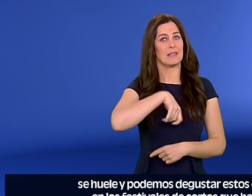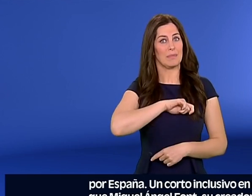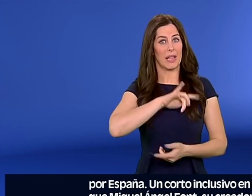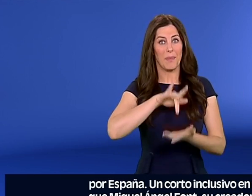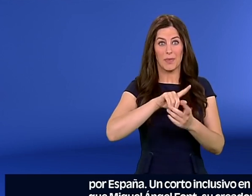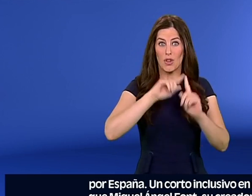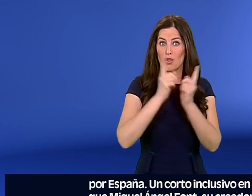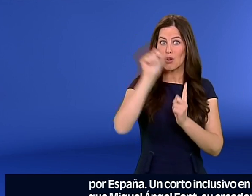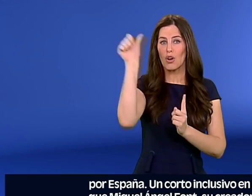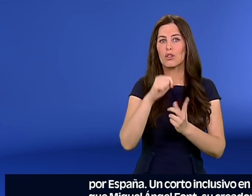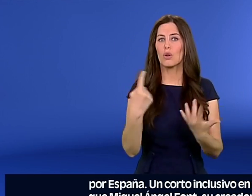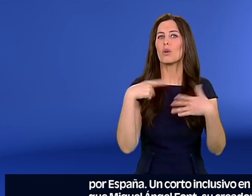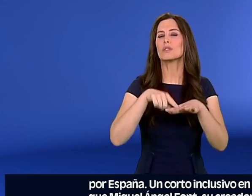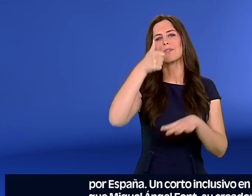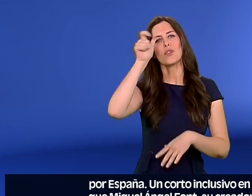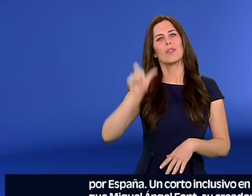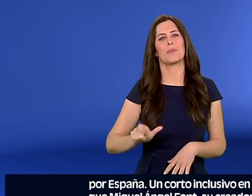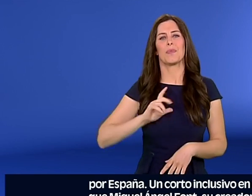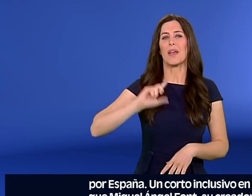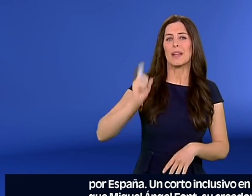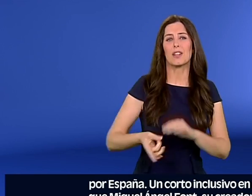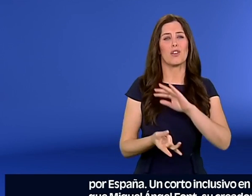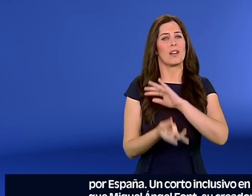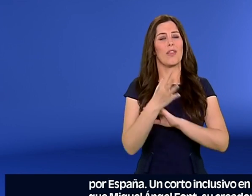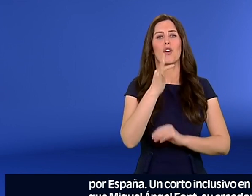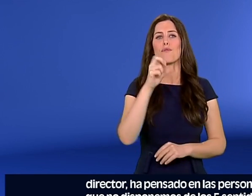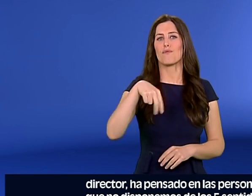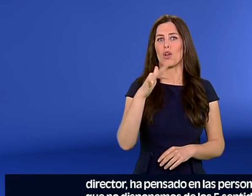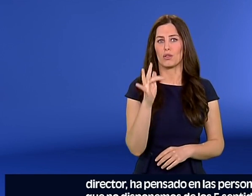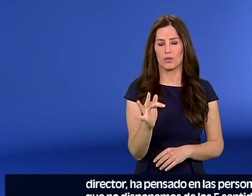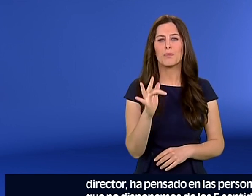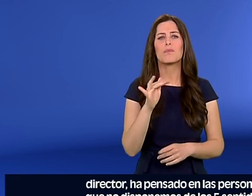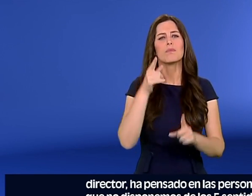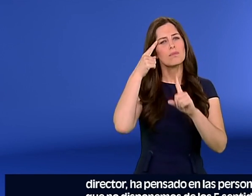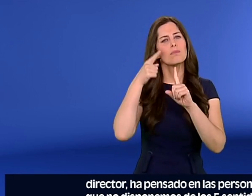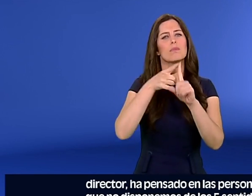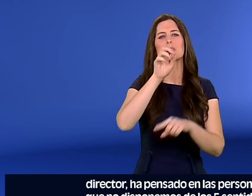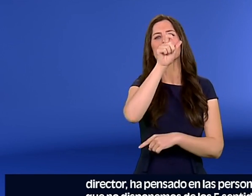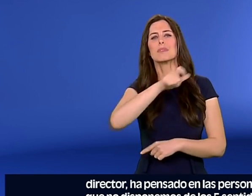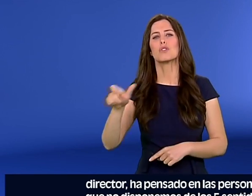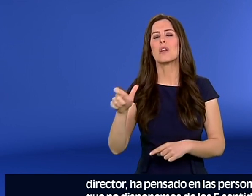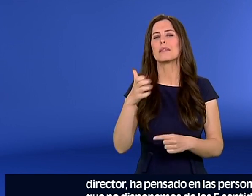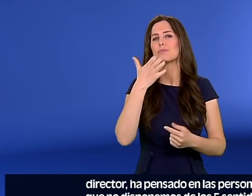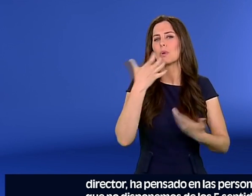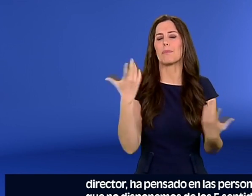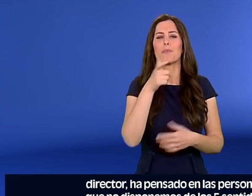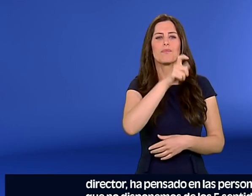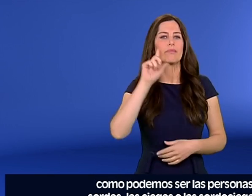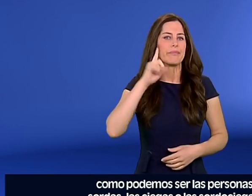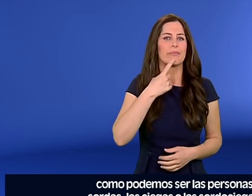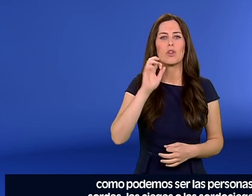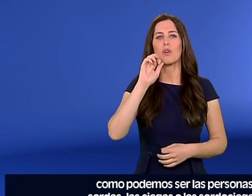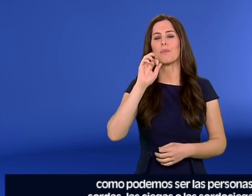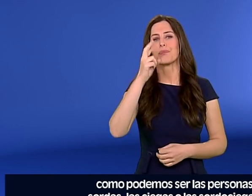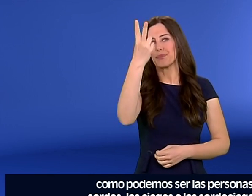cortos que hay por España. Un corto inclusivo en el que Miguel Ángel Font, su creador y director, ha pensado en las personas que no disponemos de los